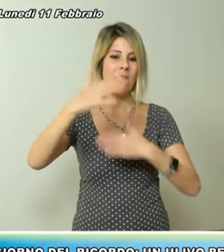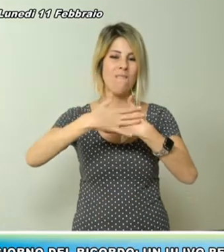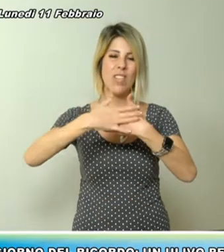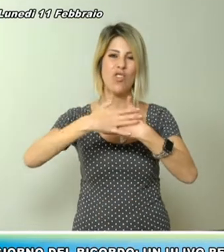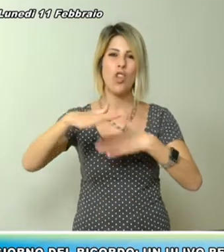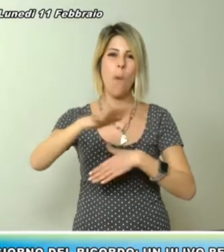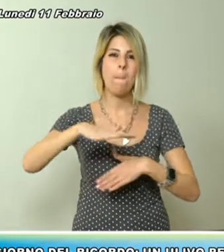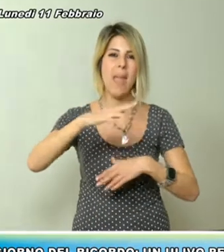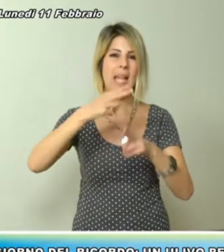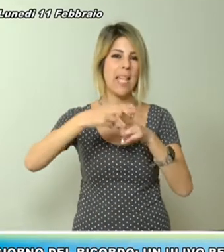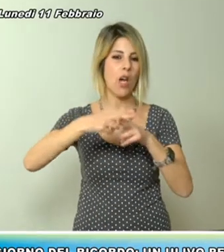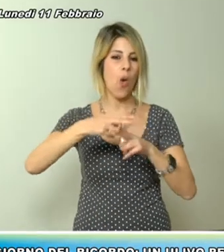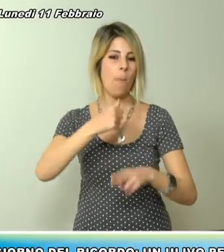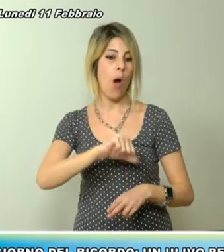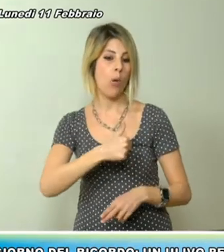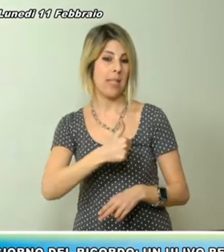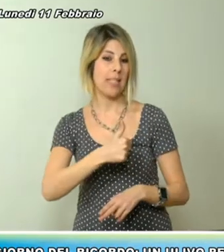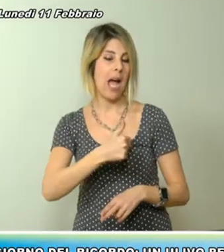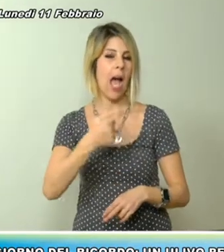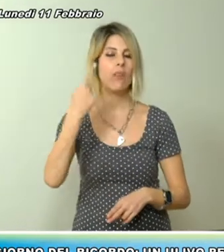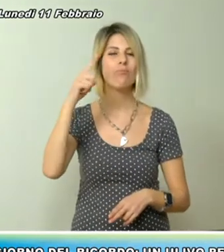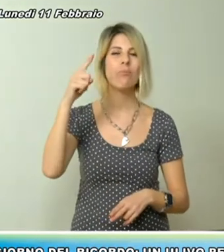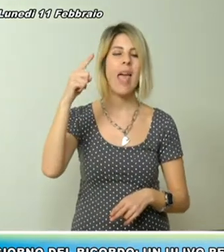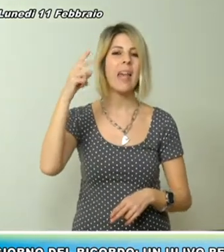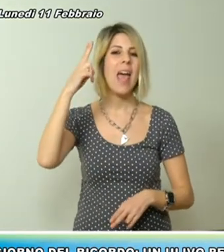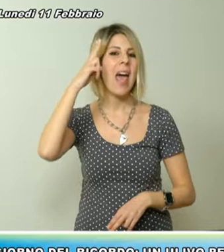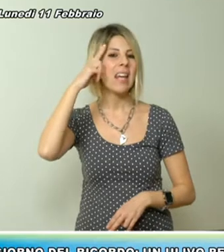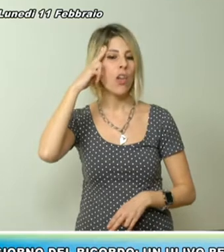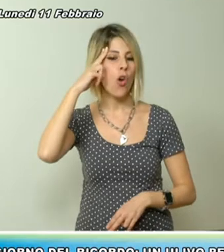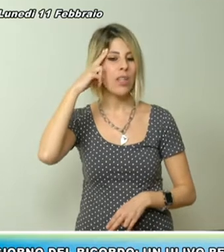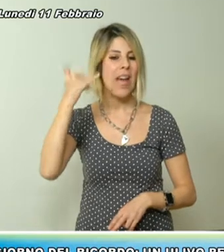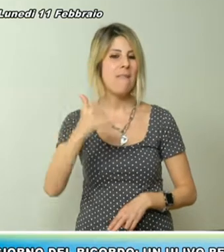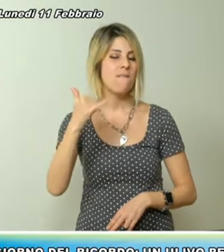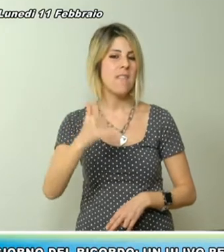piazza Roma, a Oristano, per ricordare le vittime delle foibe.